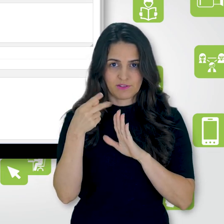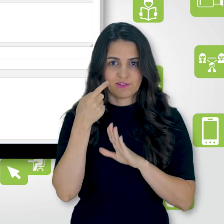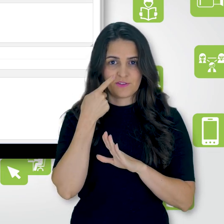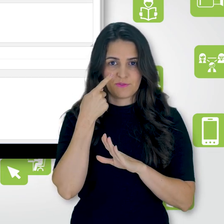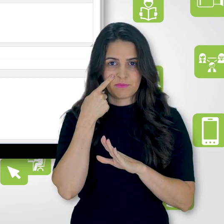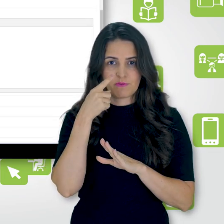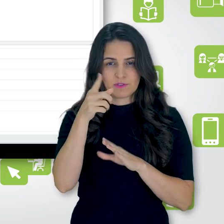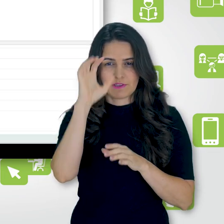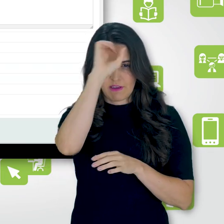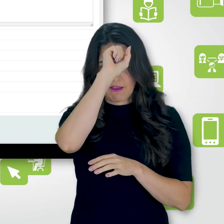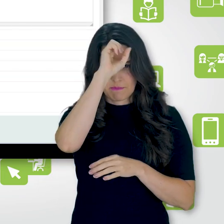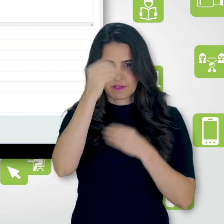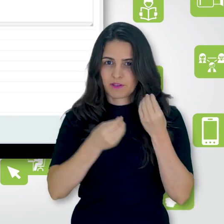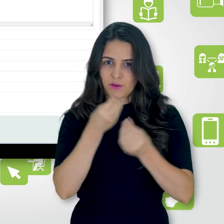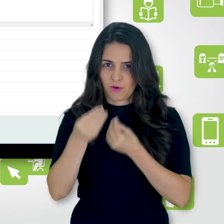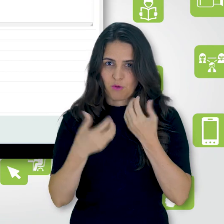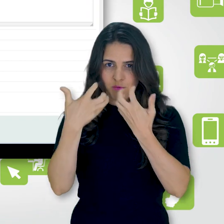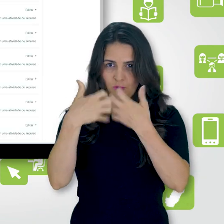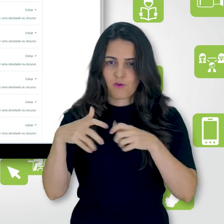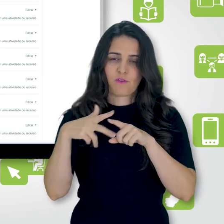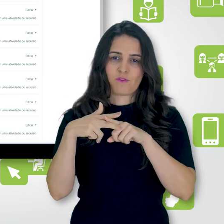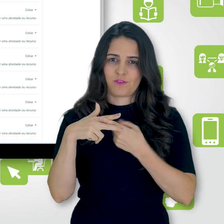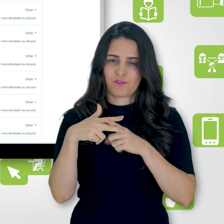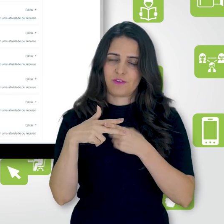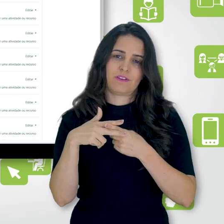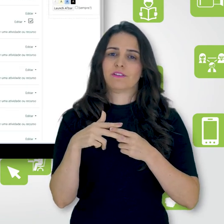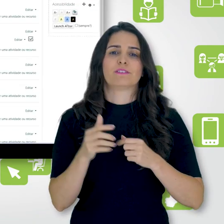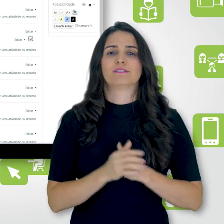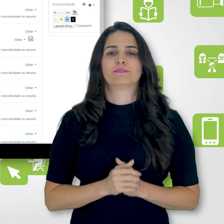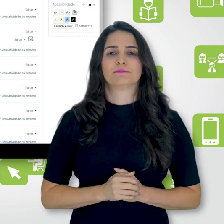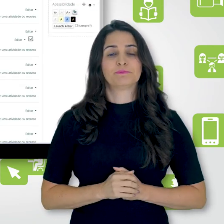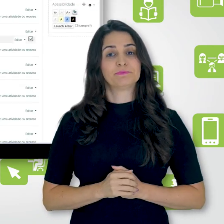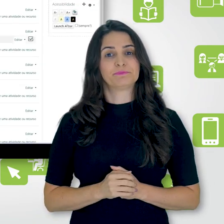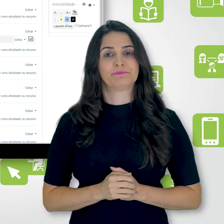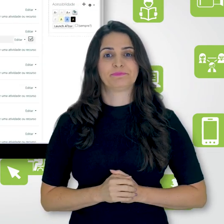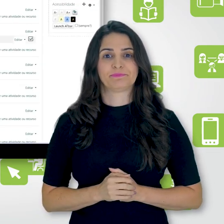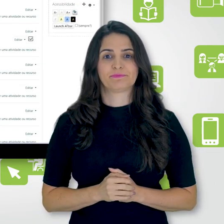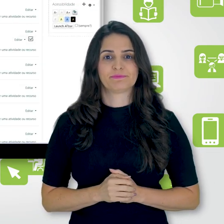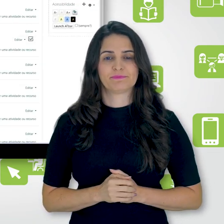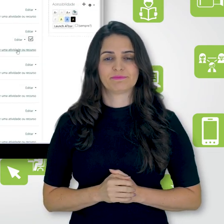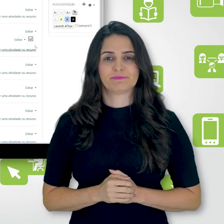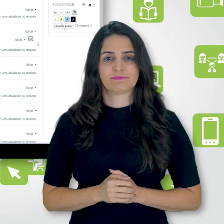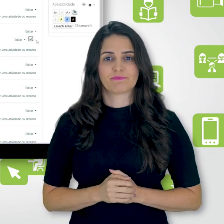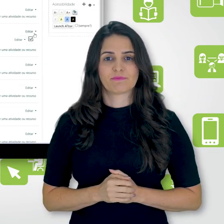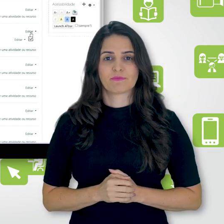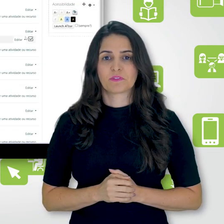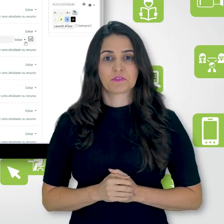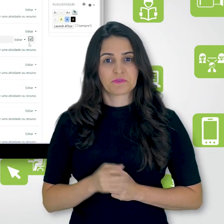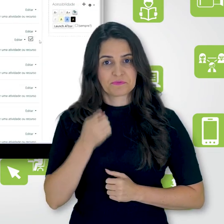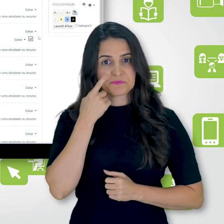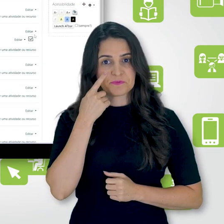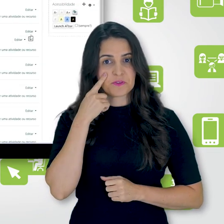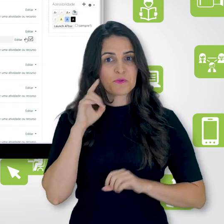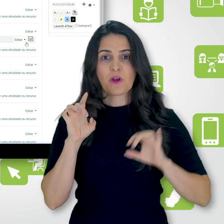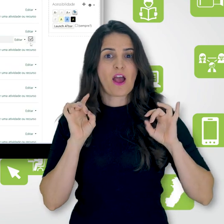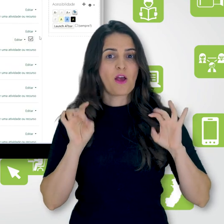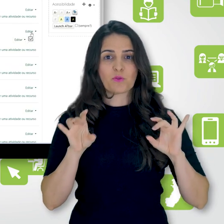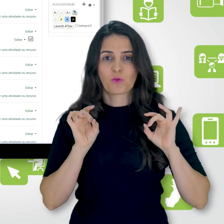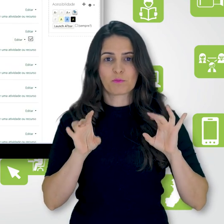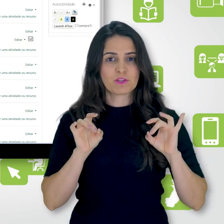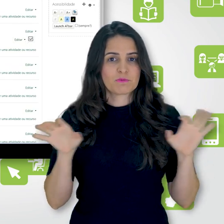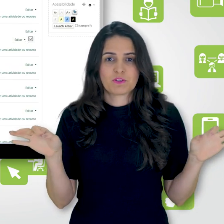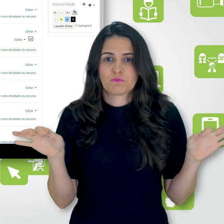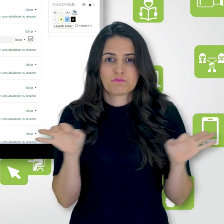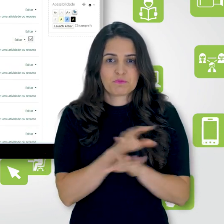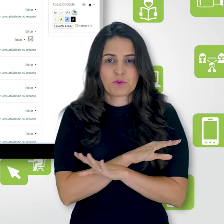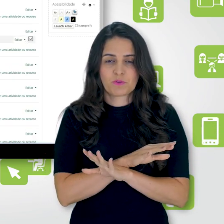comporta. Então, adicionei, nem mexi na configuração de conclusão. Automaticamente,